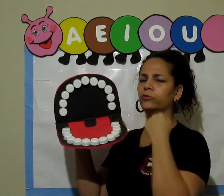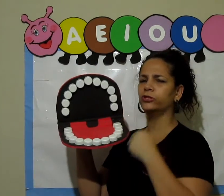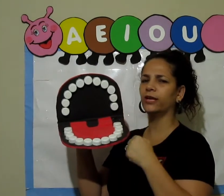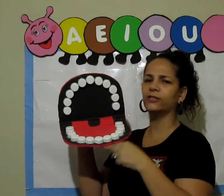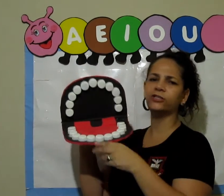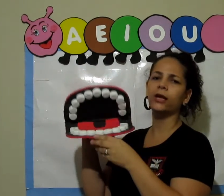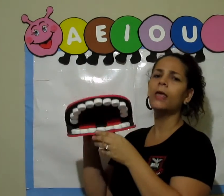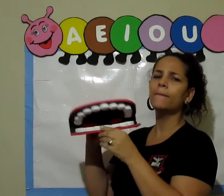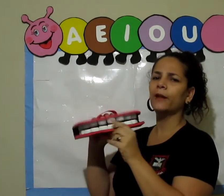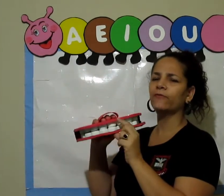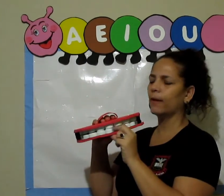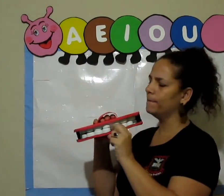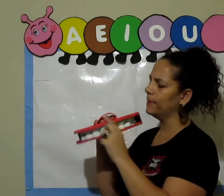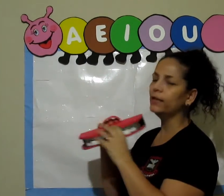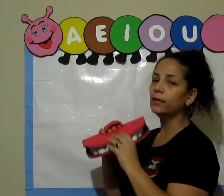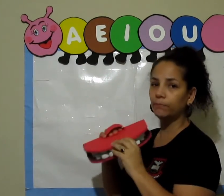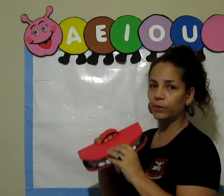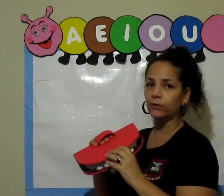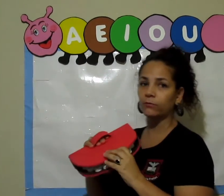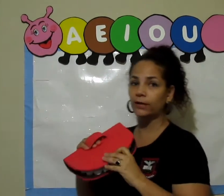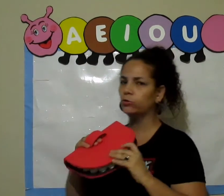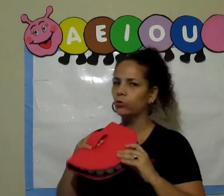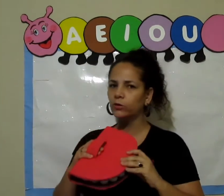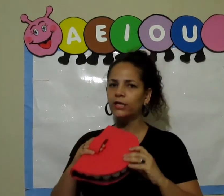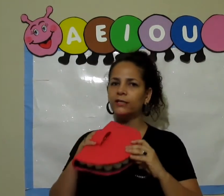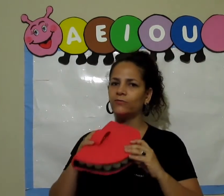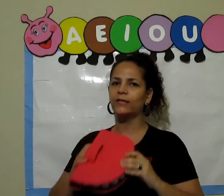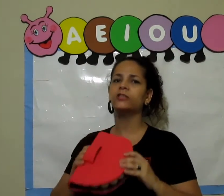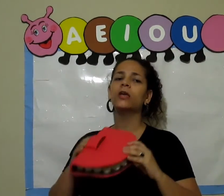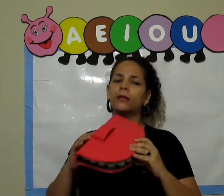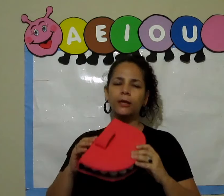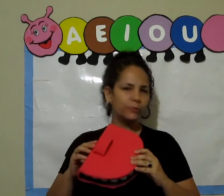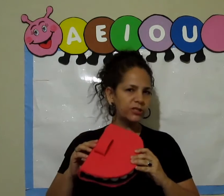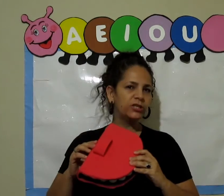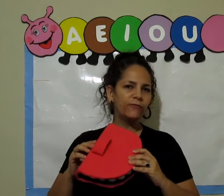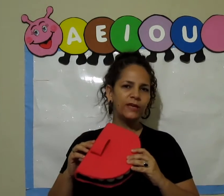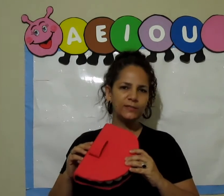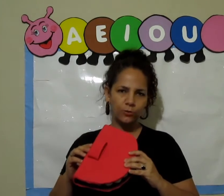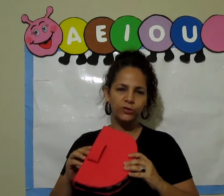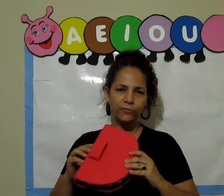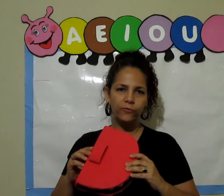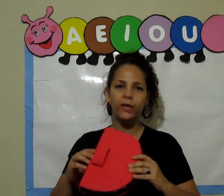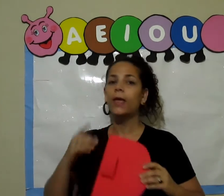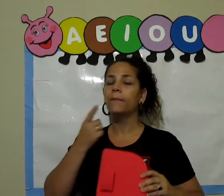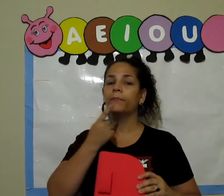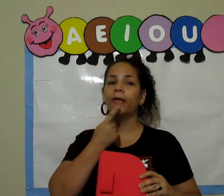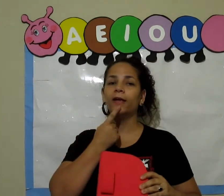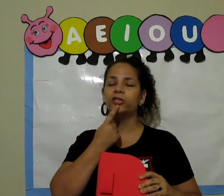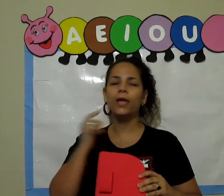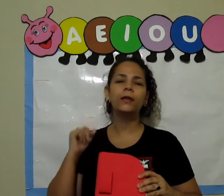bochecha, para ficar bem limpinho, não é? Todas as vezes depois das refeições, não foi? É a higiene